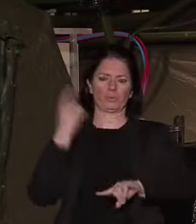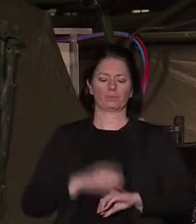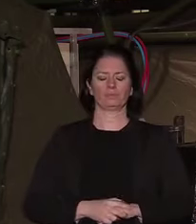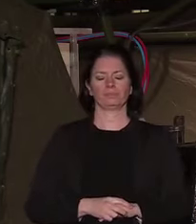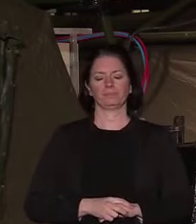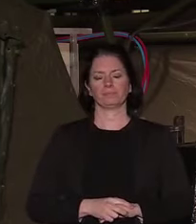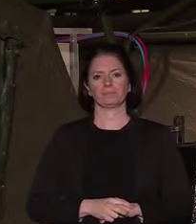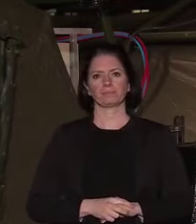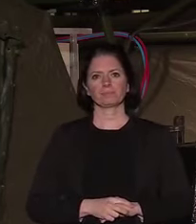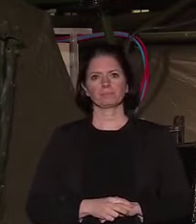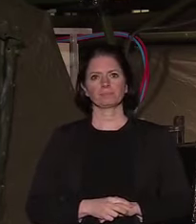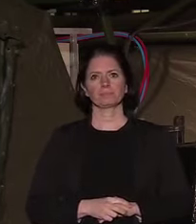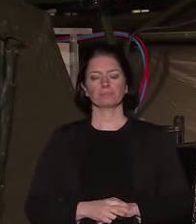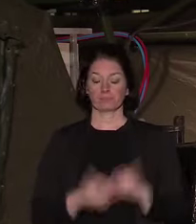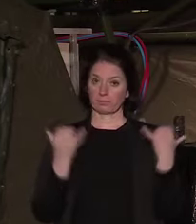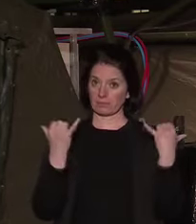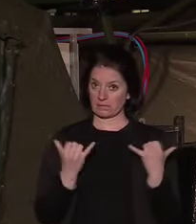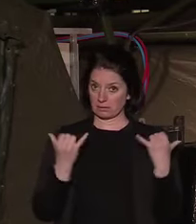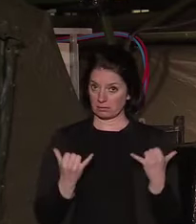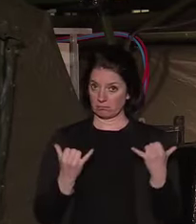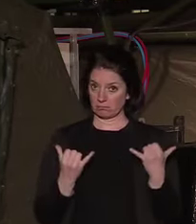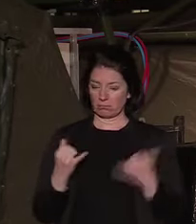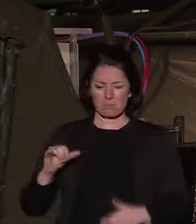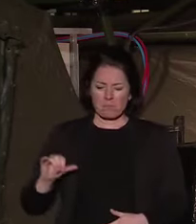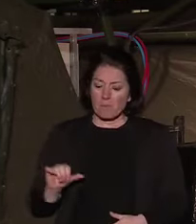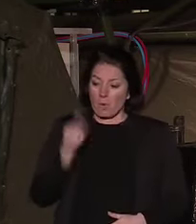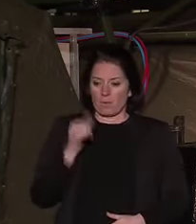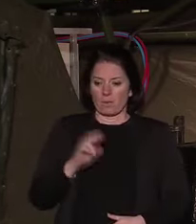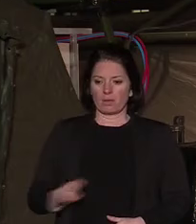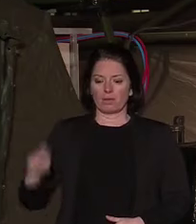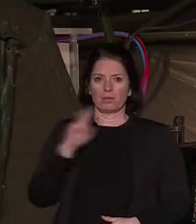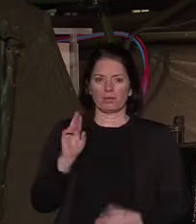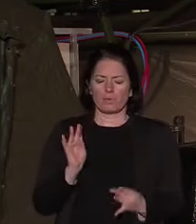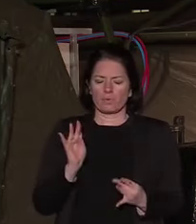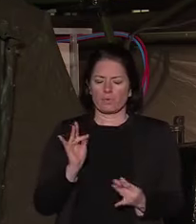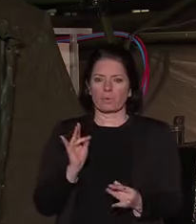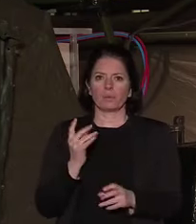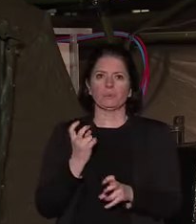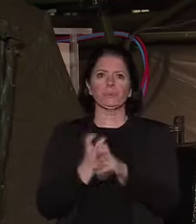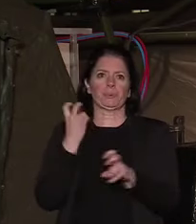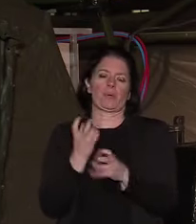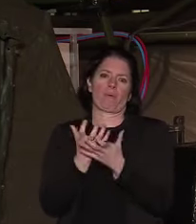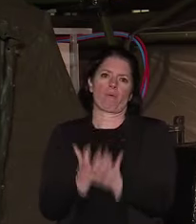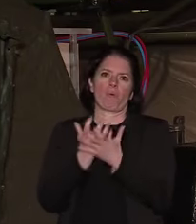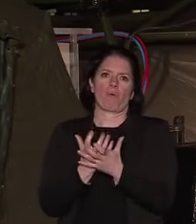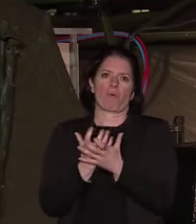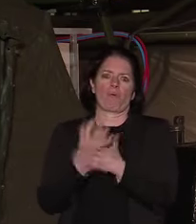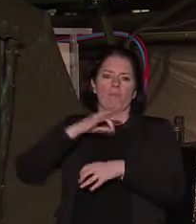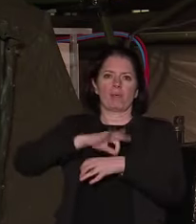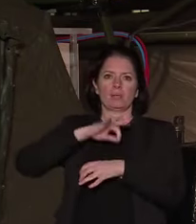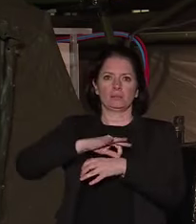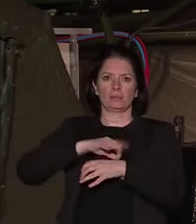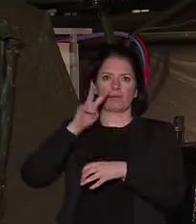Ici, dans cette première région si lourdement touchée, cette mobilisation a été exemplaire.